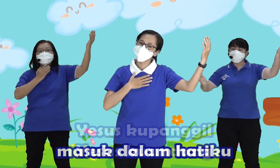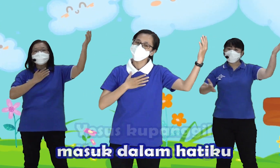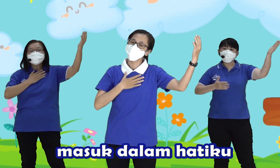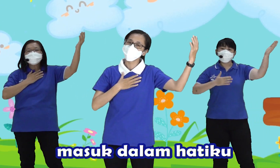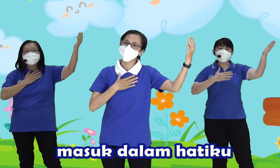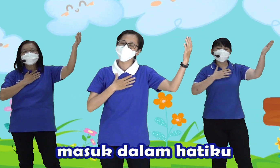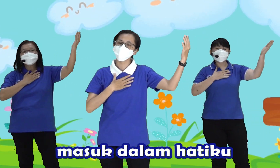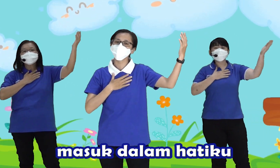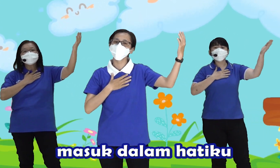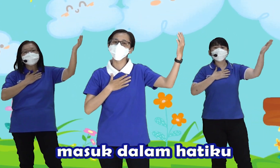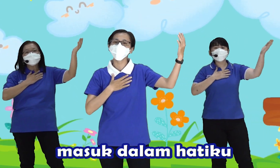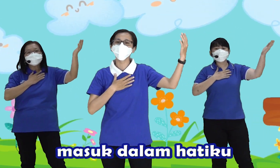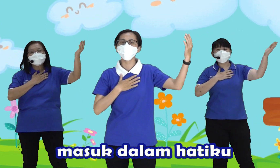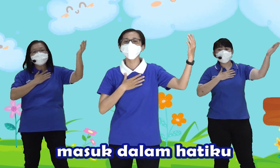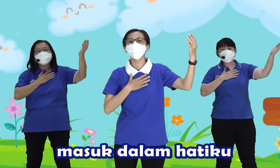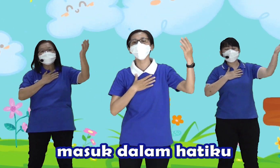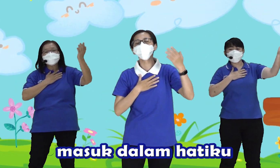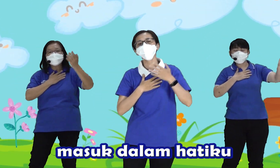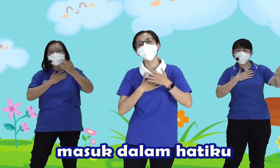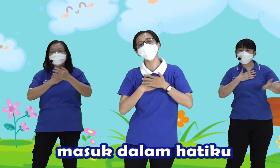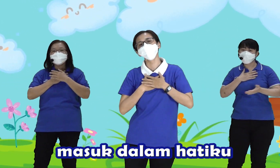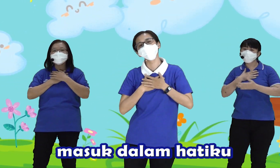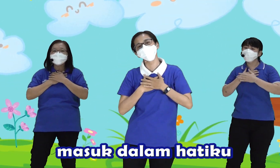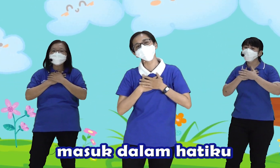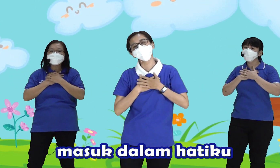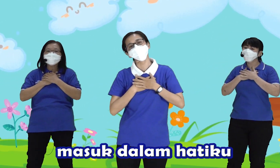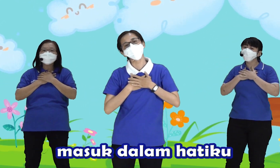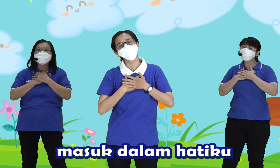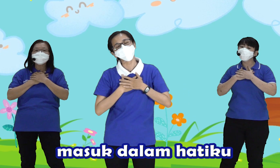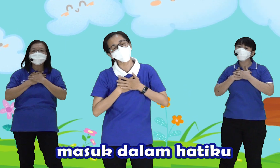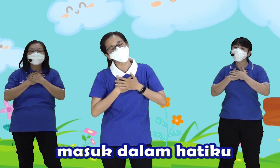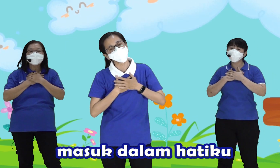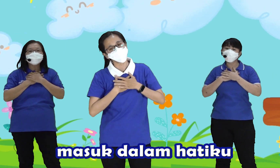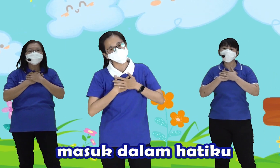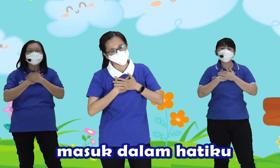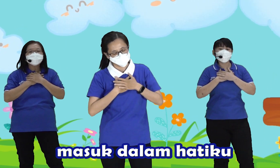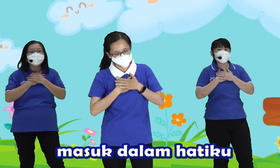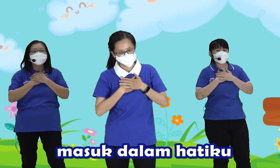Masuk dalam hatiku